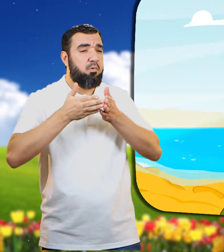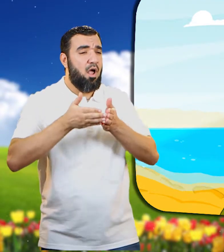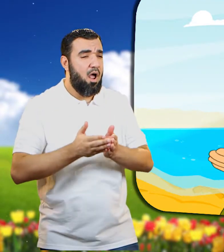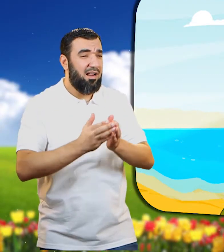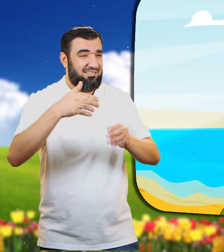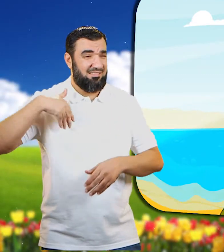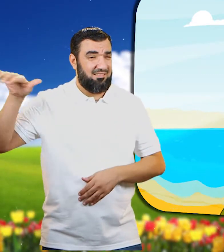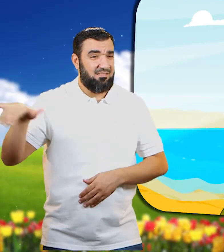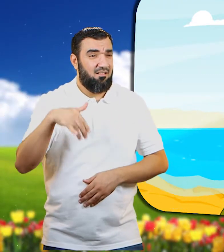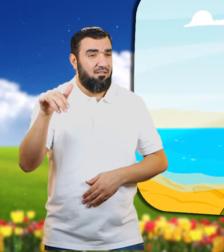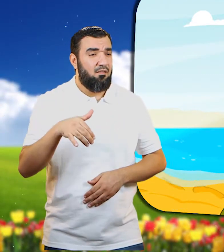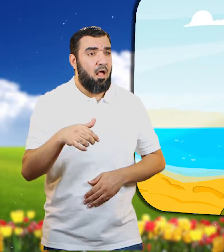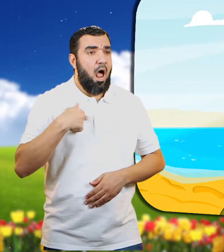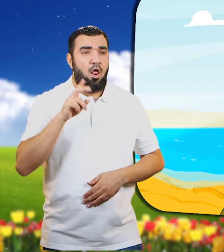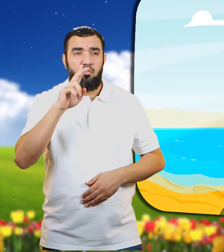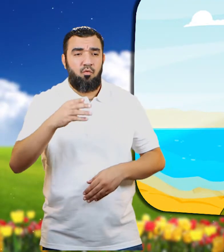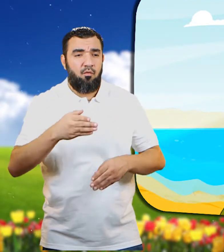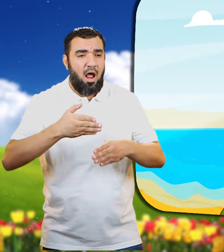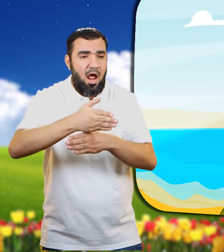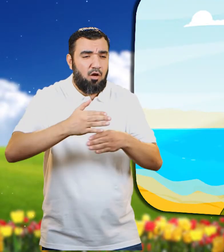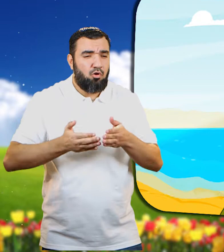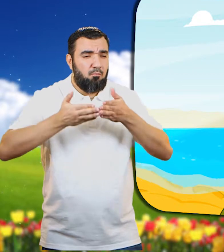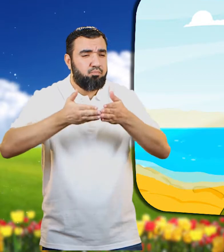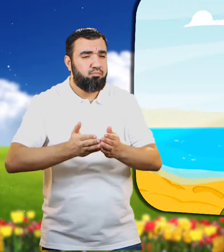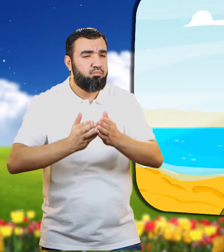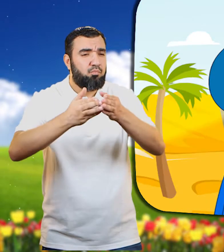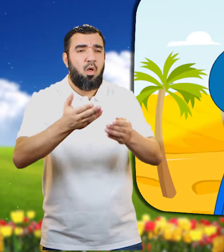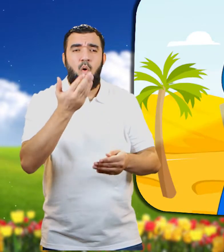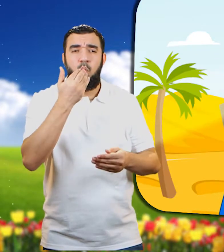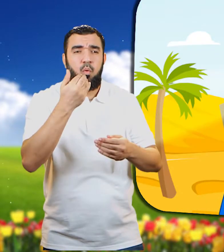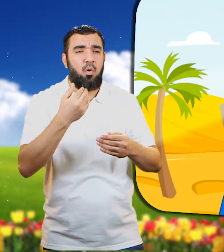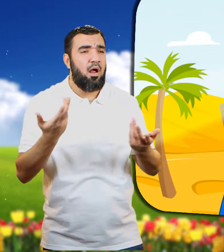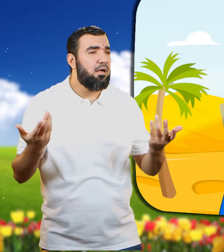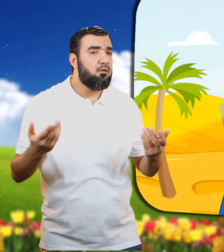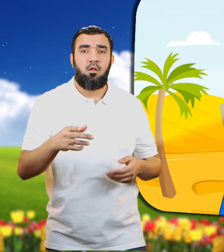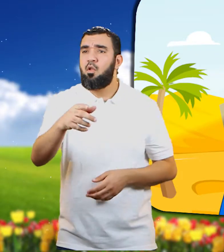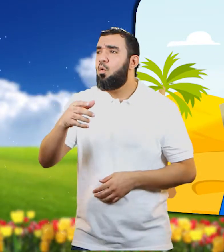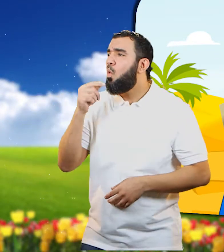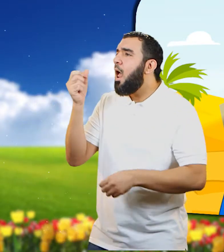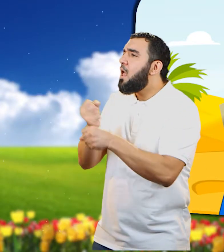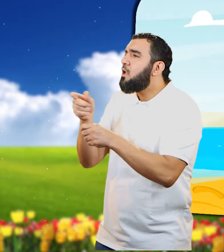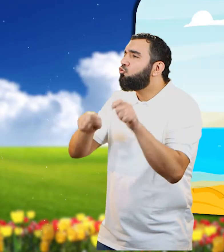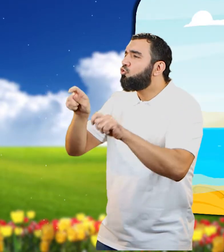لم اجد قاربا اعبر بهنا وماذا فعلت سيدي لا